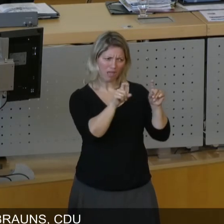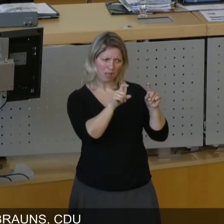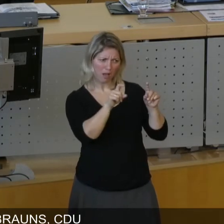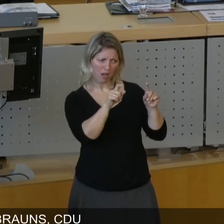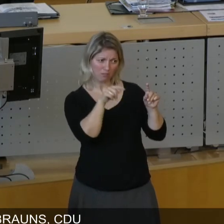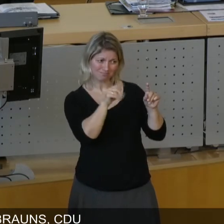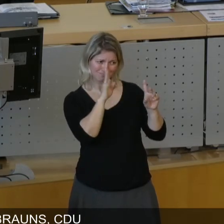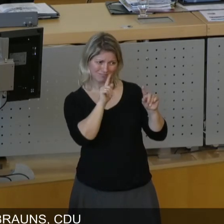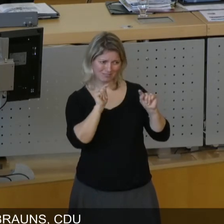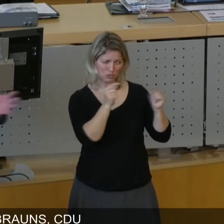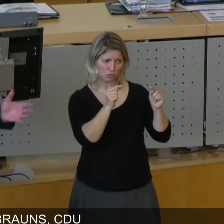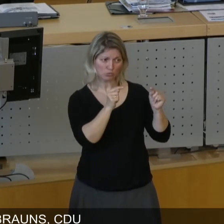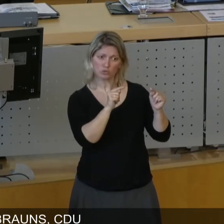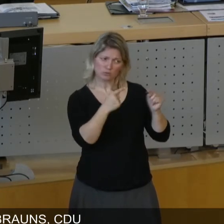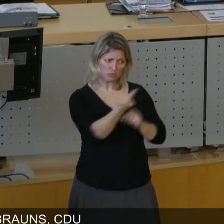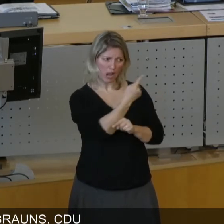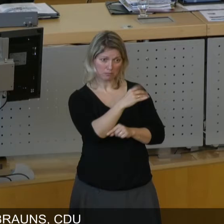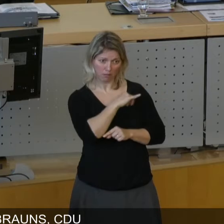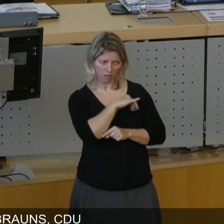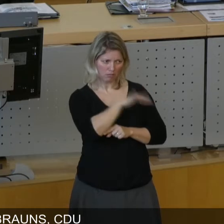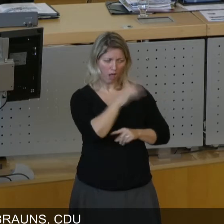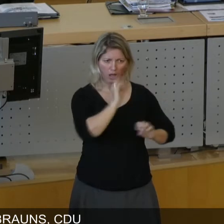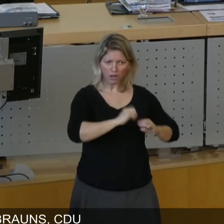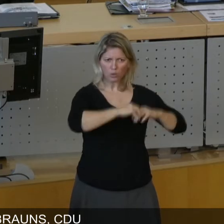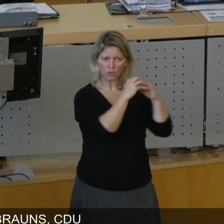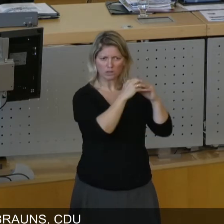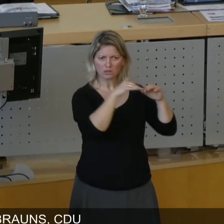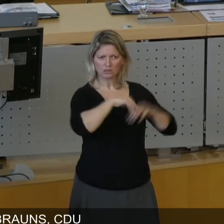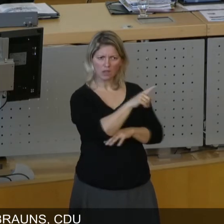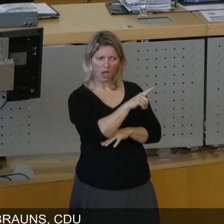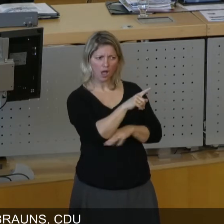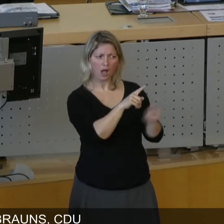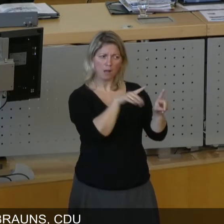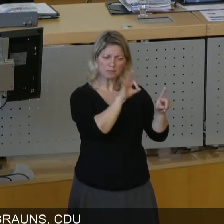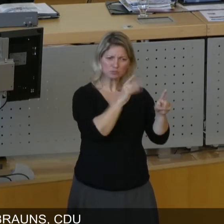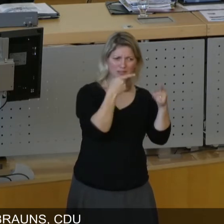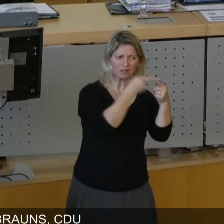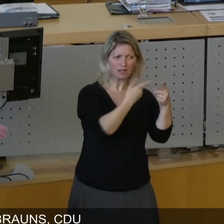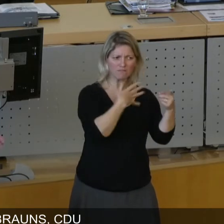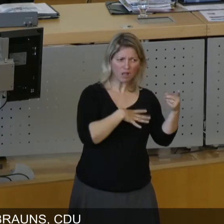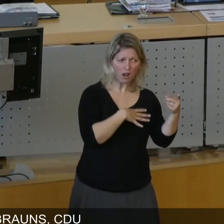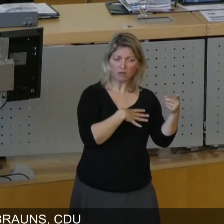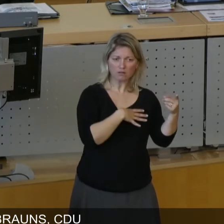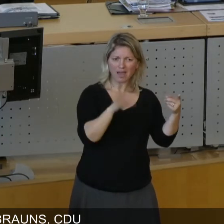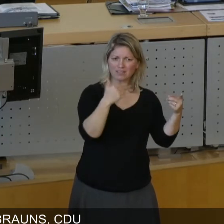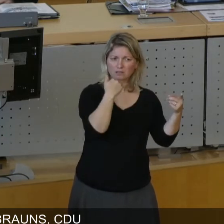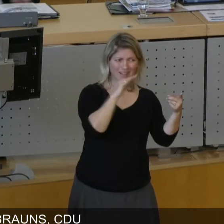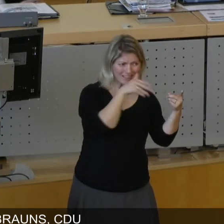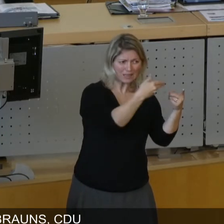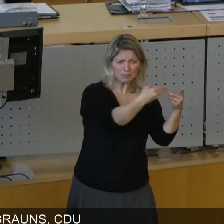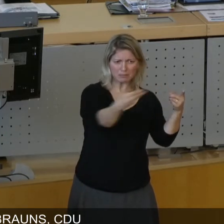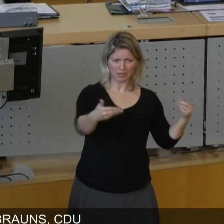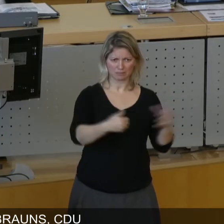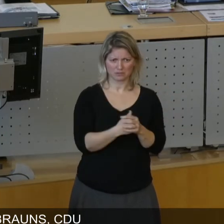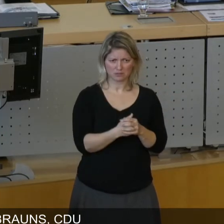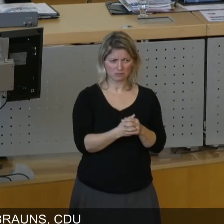Diskussion sind, gründen, die eine bestimmte Ausrichtung haben, etwas Bestimmtes wollen, haben Sie gar nicht erwähnt. Weil